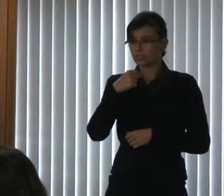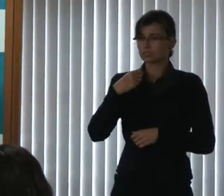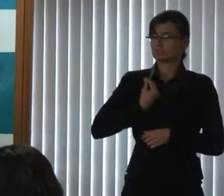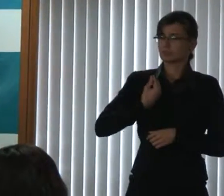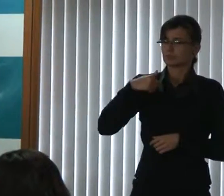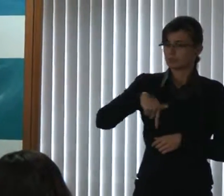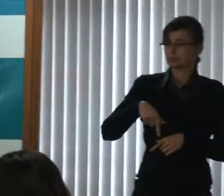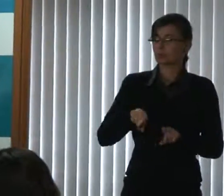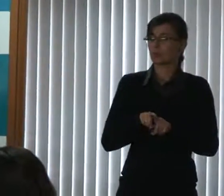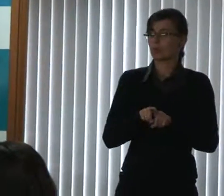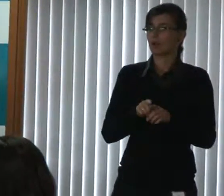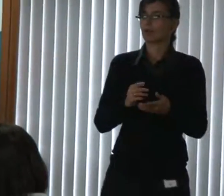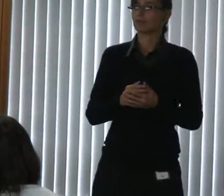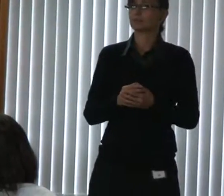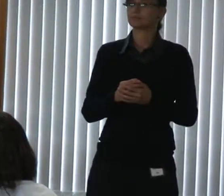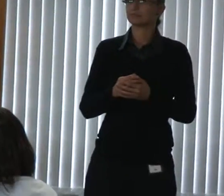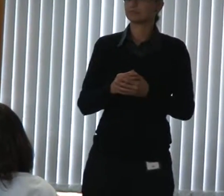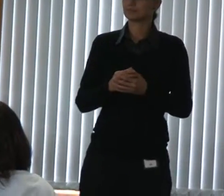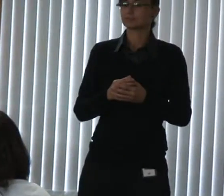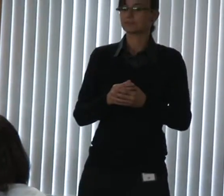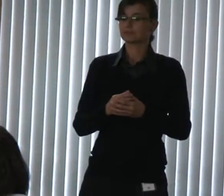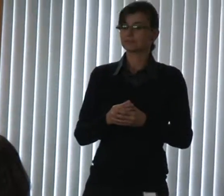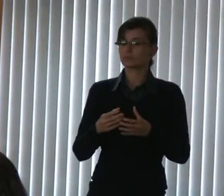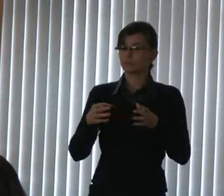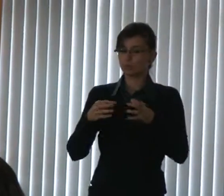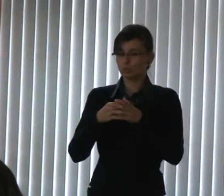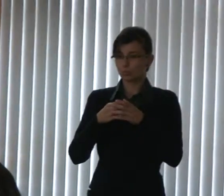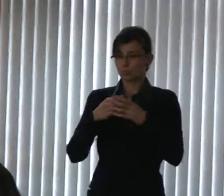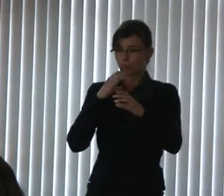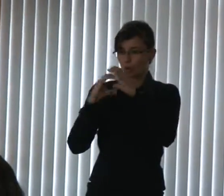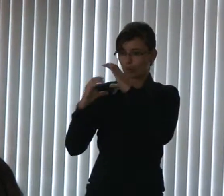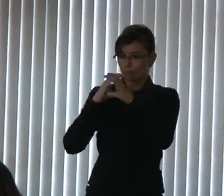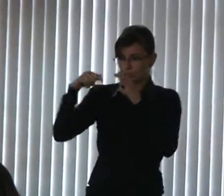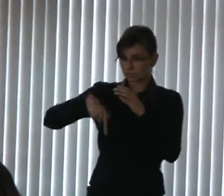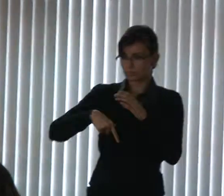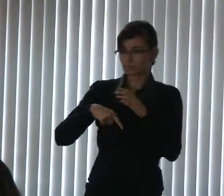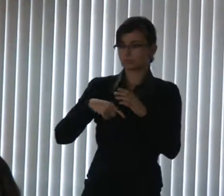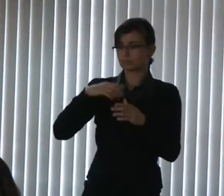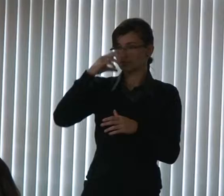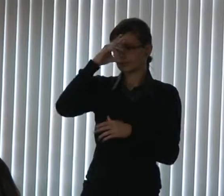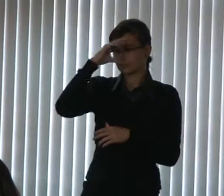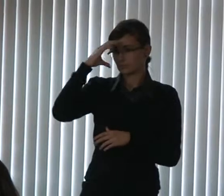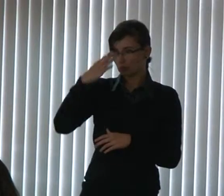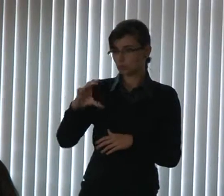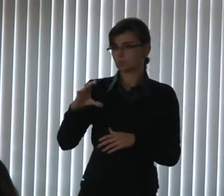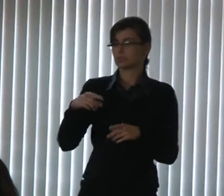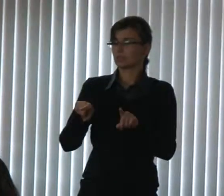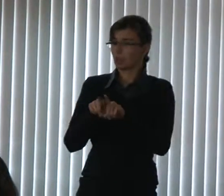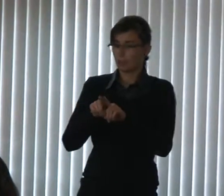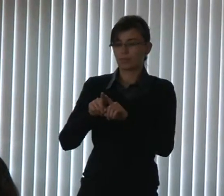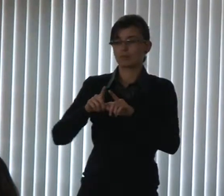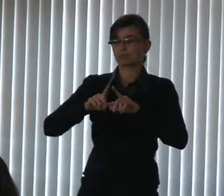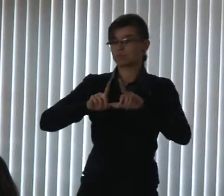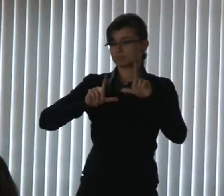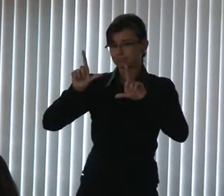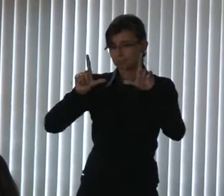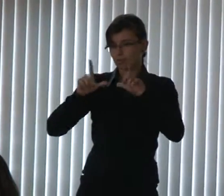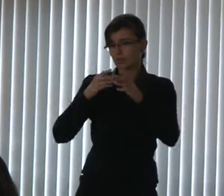O departamento de comunicação da casa aqui, de jornalismo, nos ajudou muito. Então, muito obrigado a cada um de